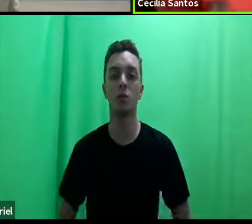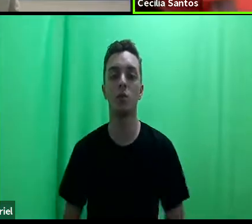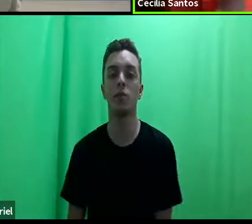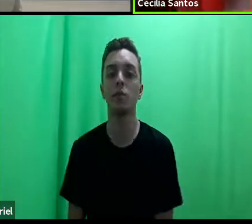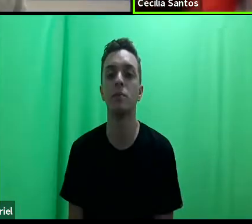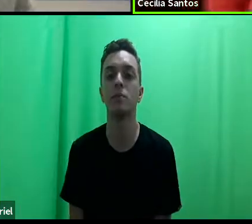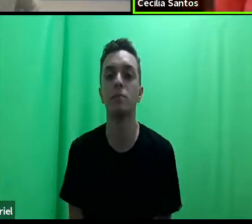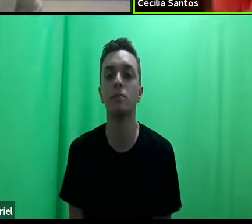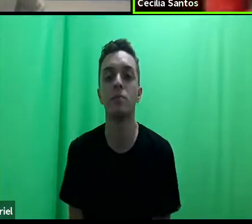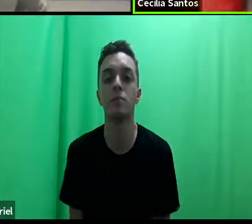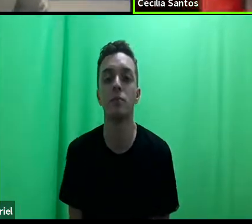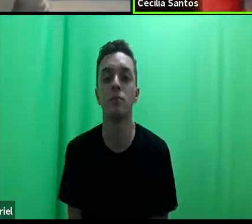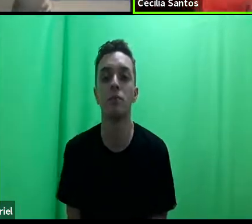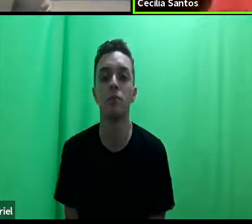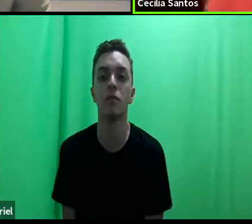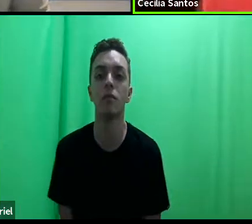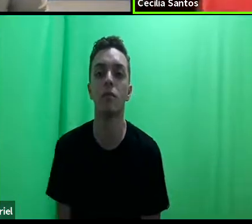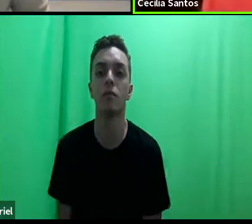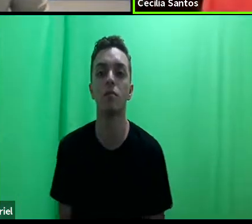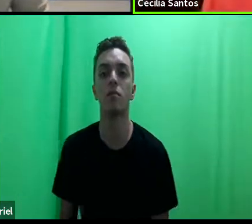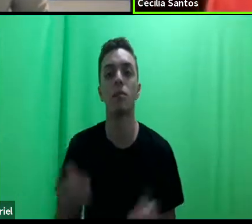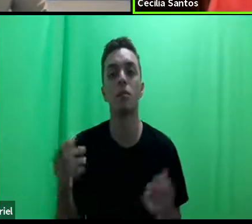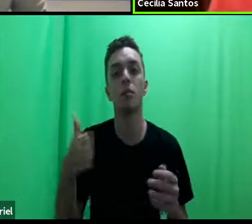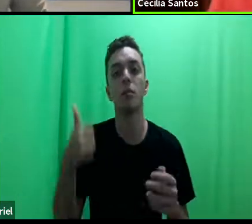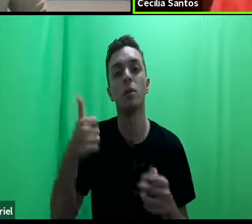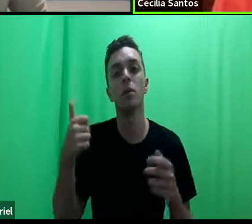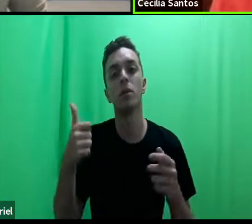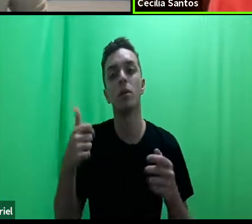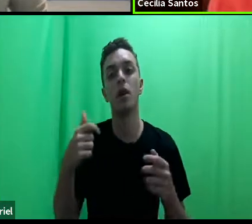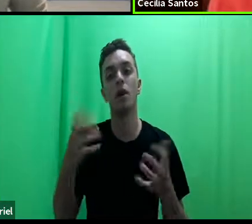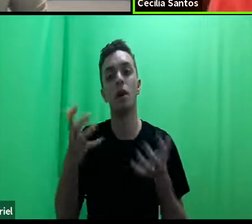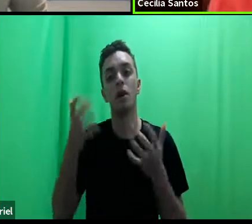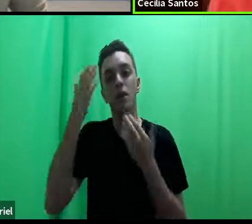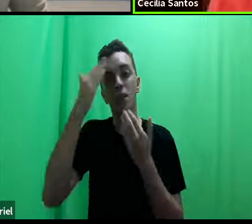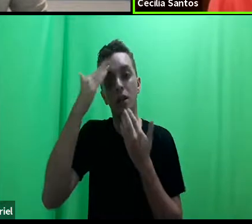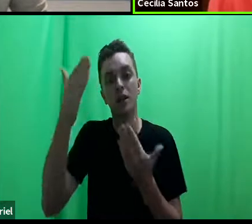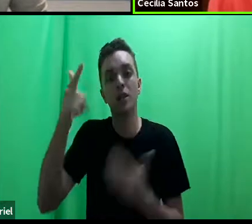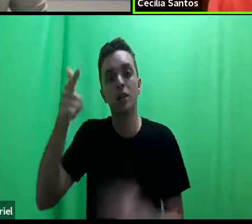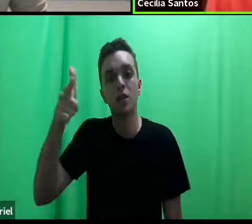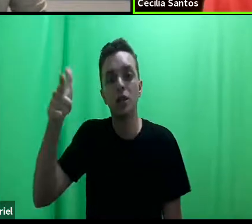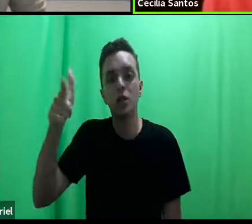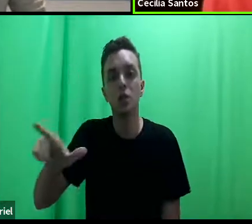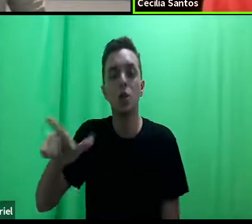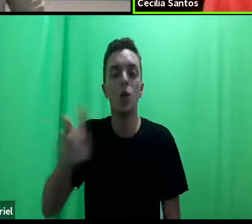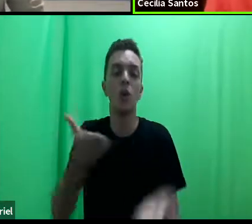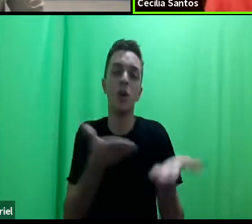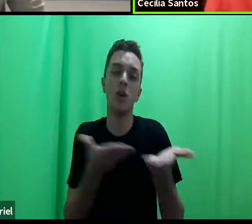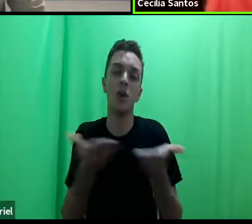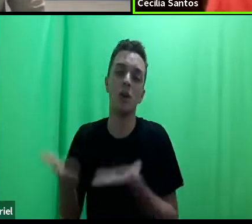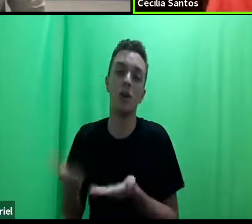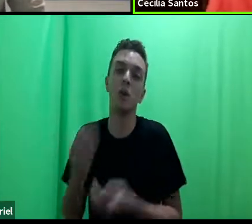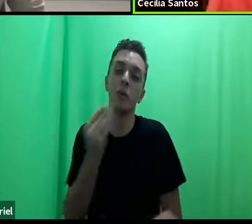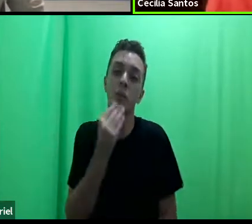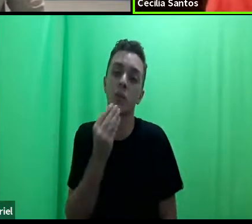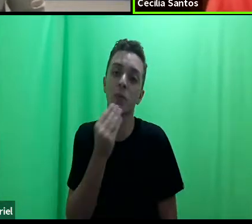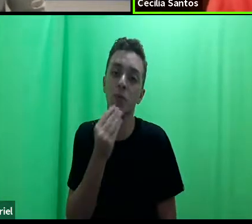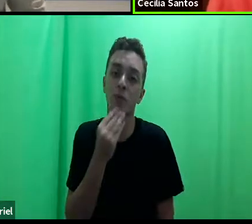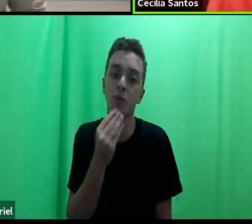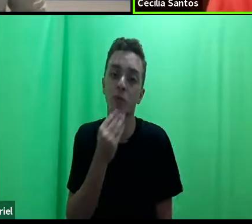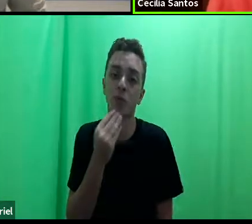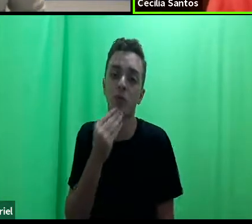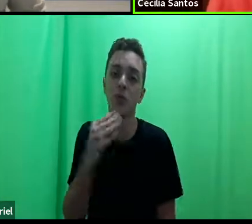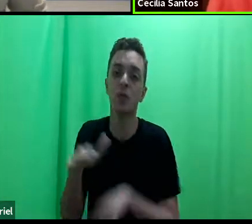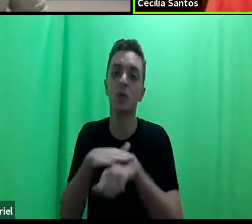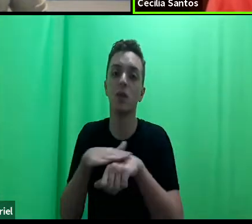Bem, então, eu queria, em primeiro lugar, agradecer mais uma vez o convite, a oportunidade de conversar e